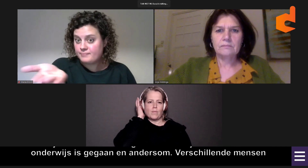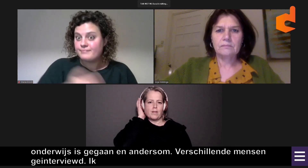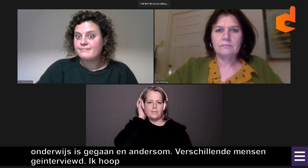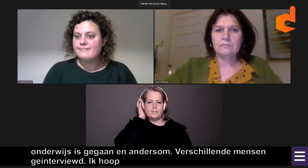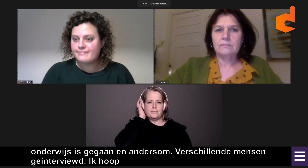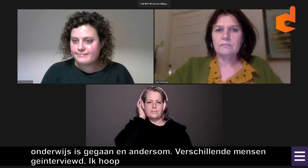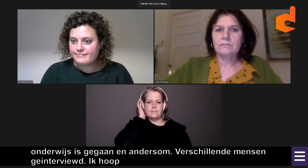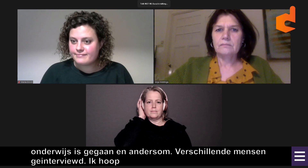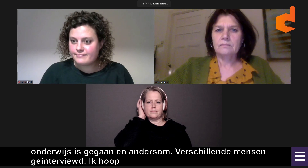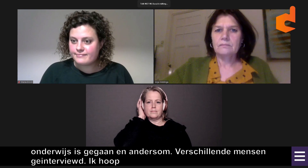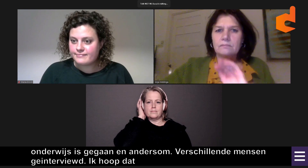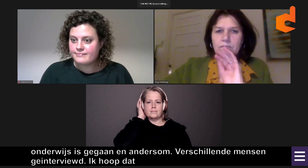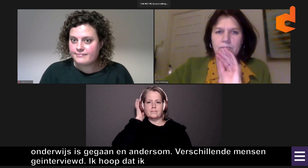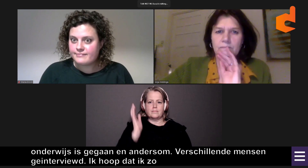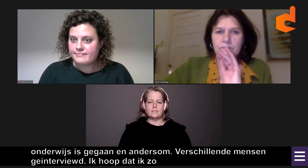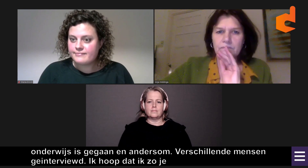je vragen beantwoord.